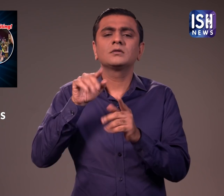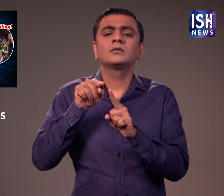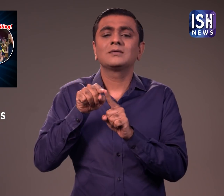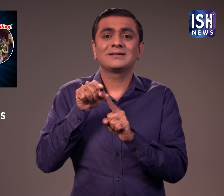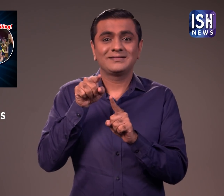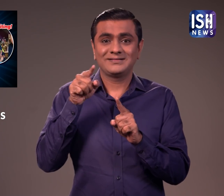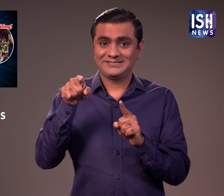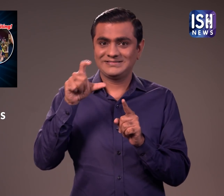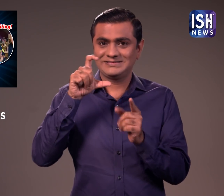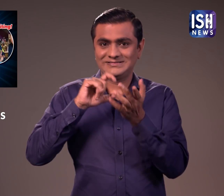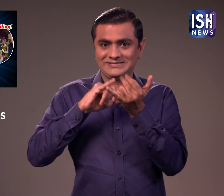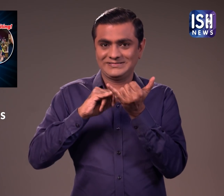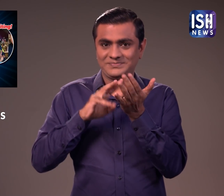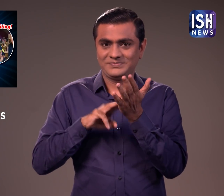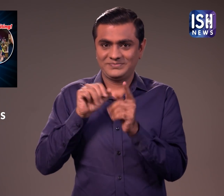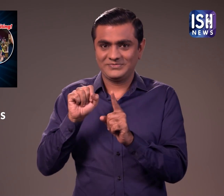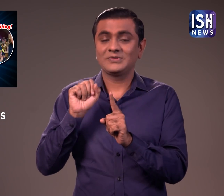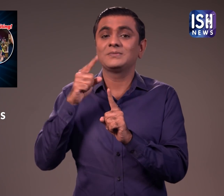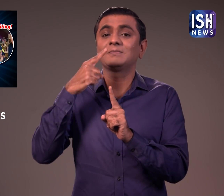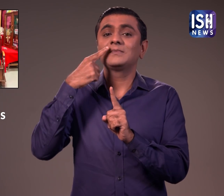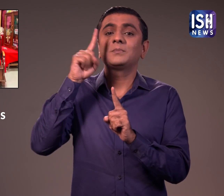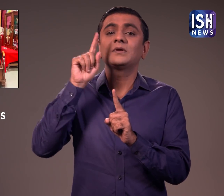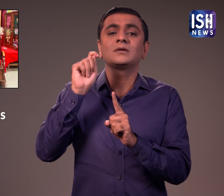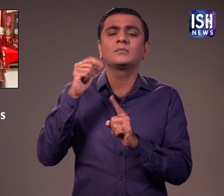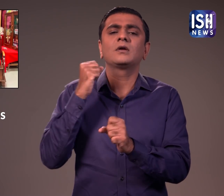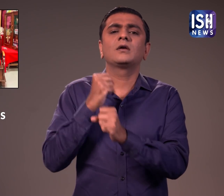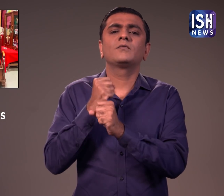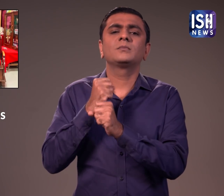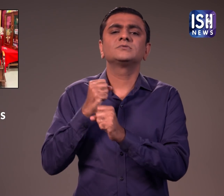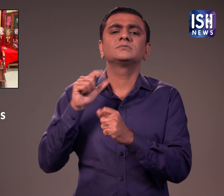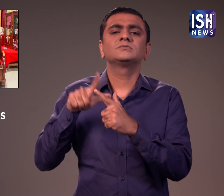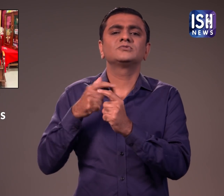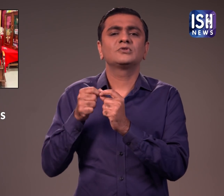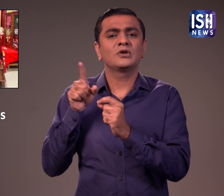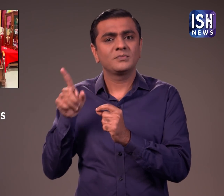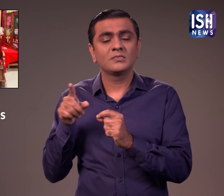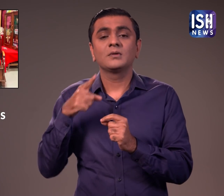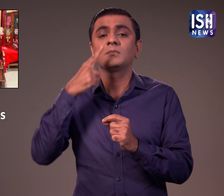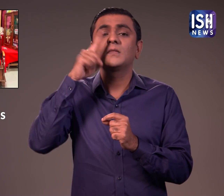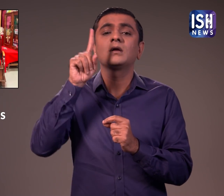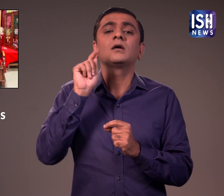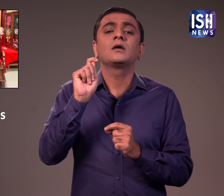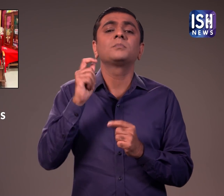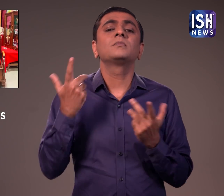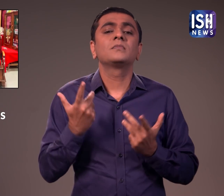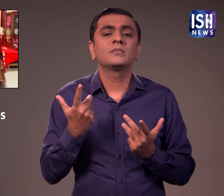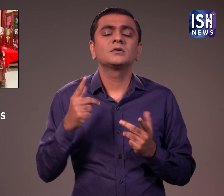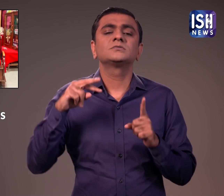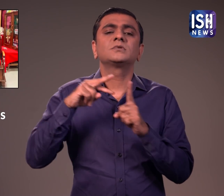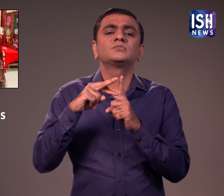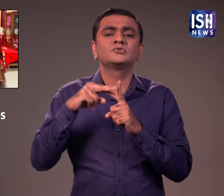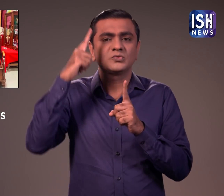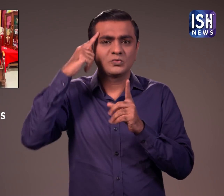उनके पिता एक सरकारी कर्मचारी थे जबकि मा सडकों पर समोसे बेचती थी